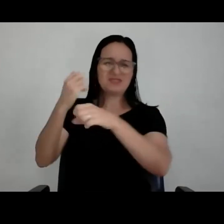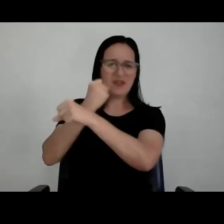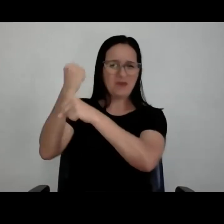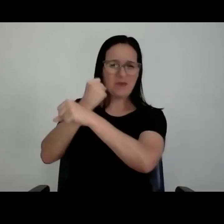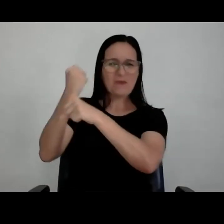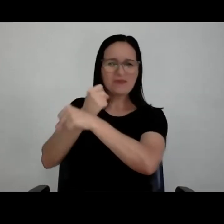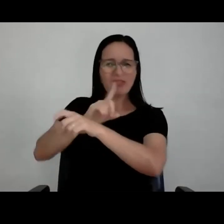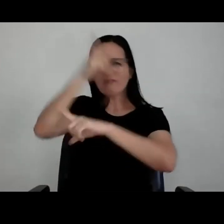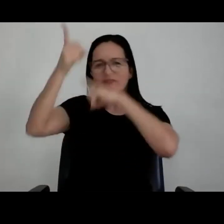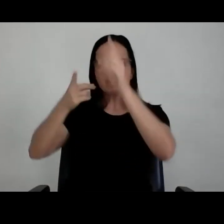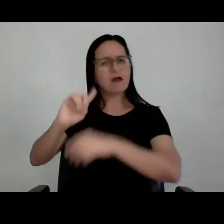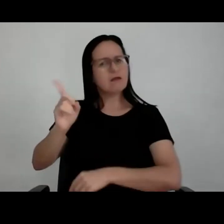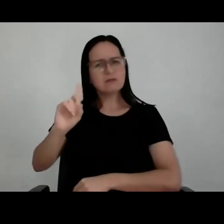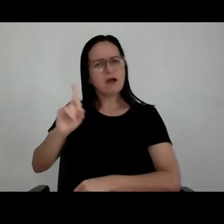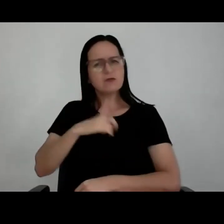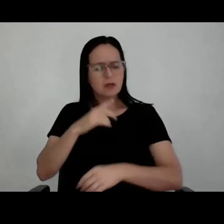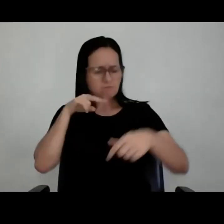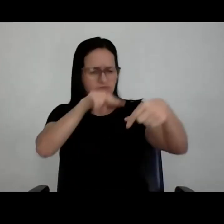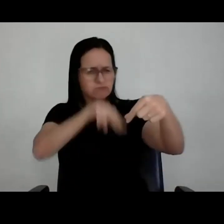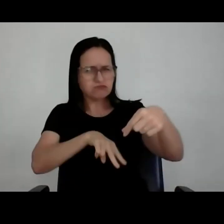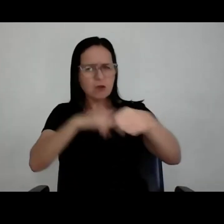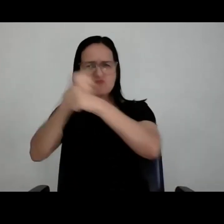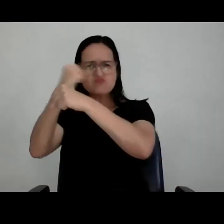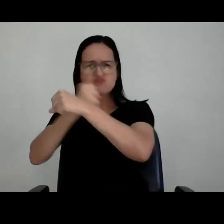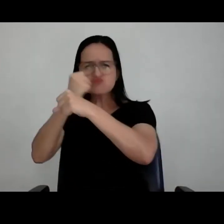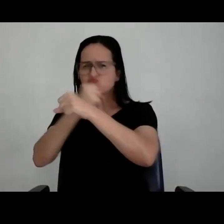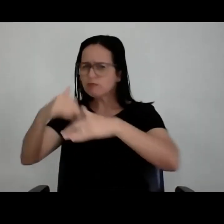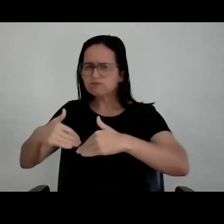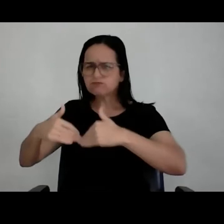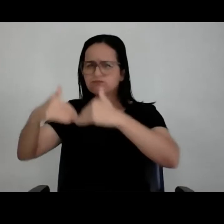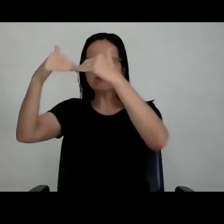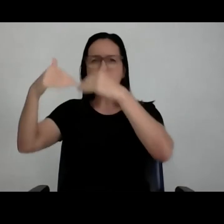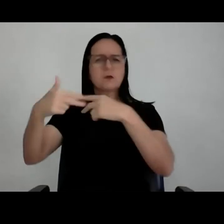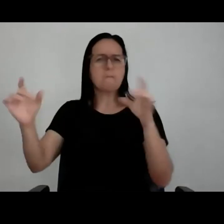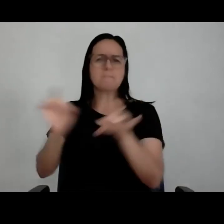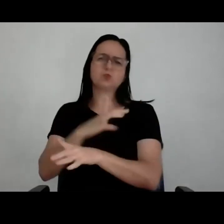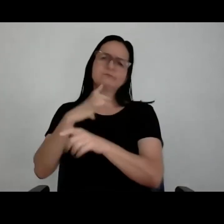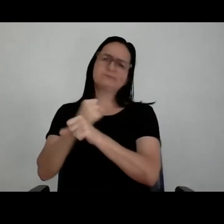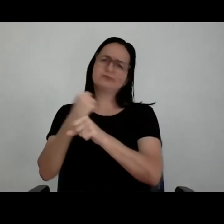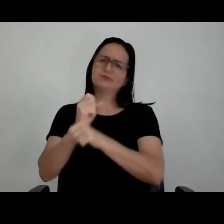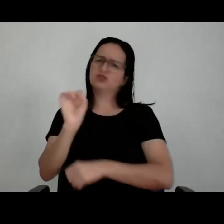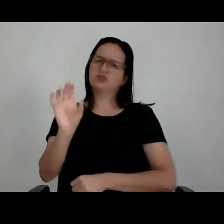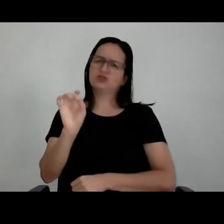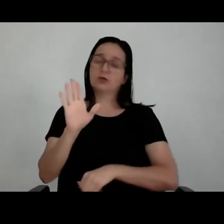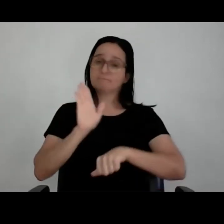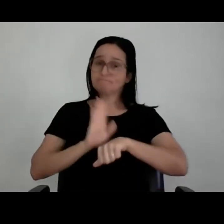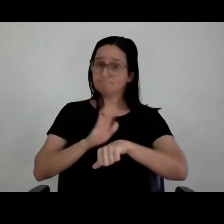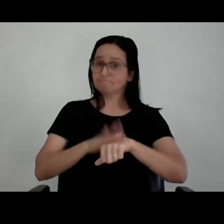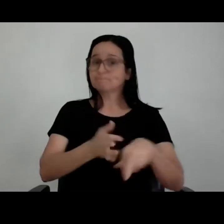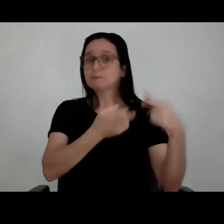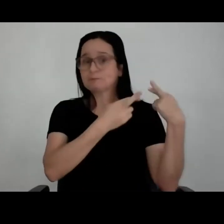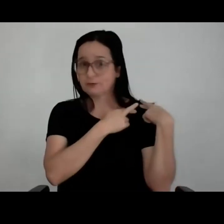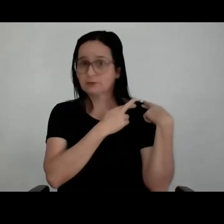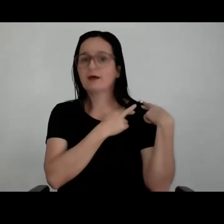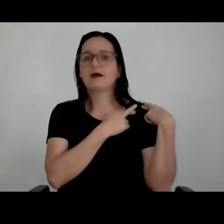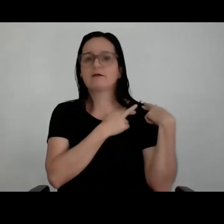botar o barco para cima, botar o barco para andar e quer executar, quer construir. Então, a responsabilidade é muito grande. Quando você